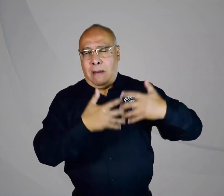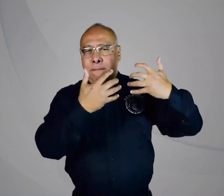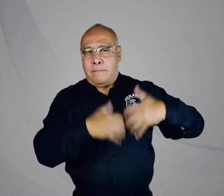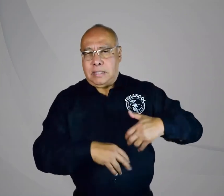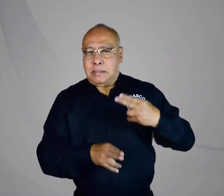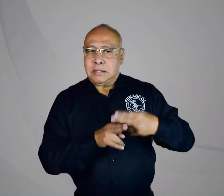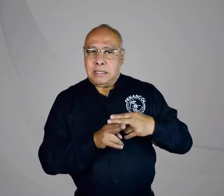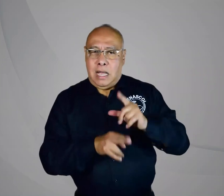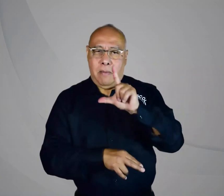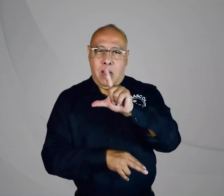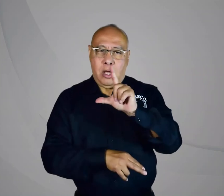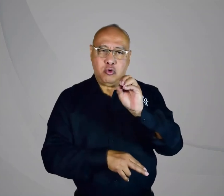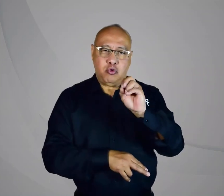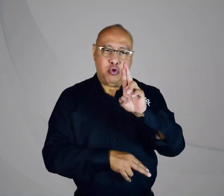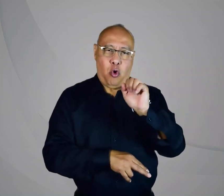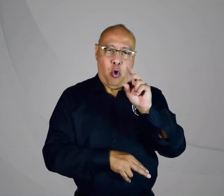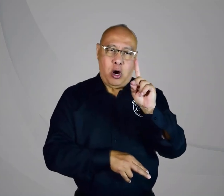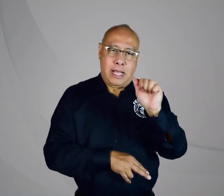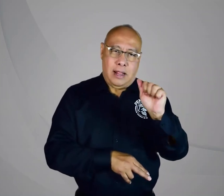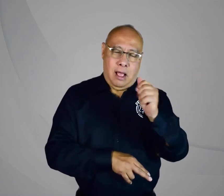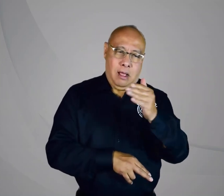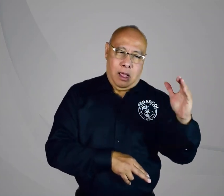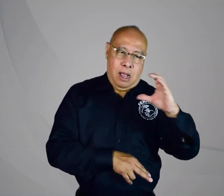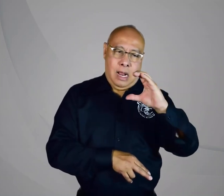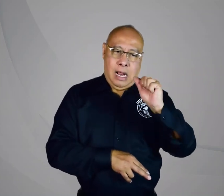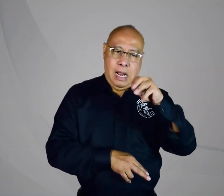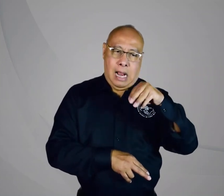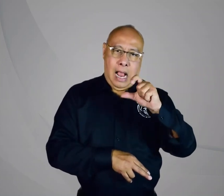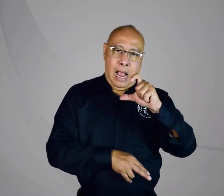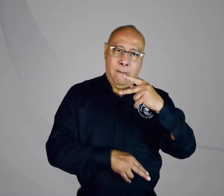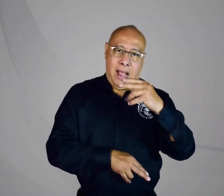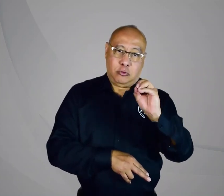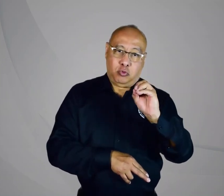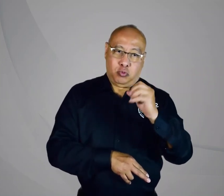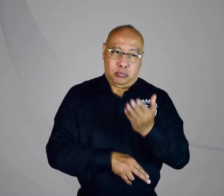a través de una firma que se llama Lloreda Camacho, que quisiera presentársela.